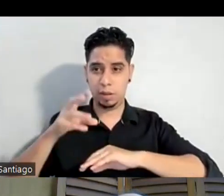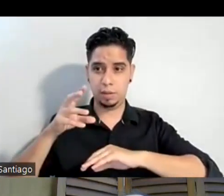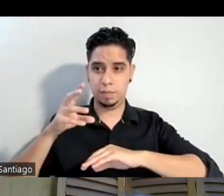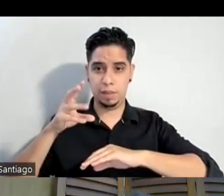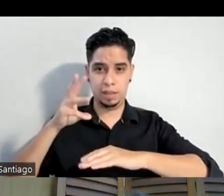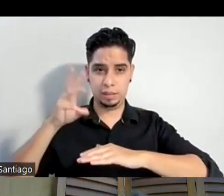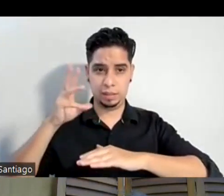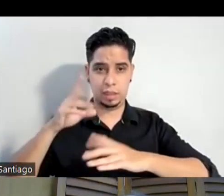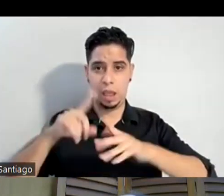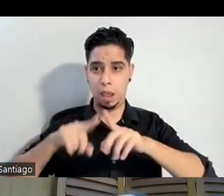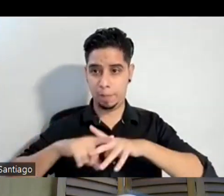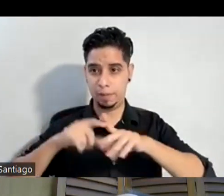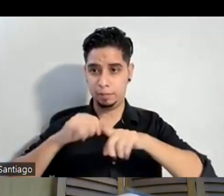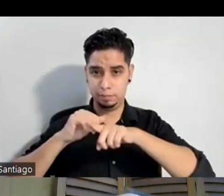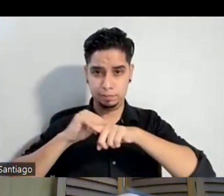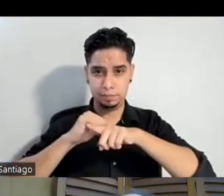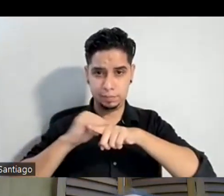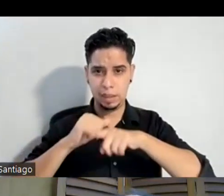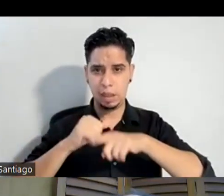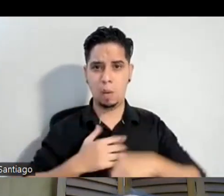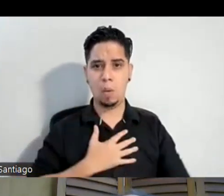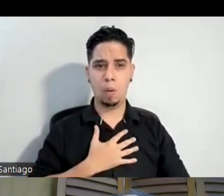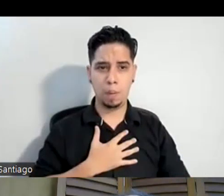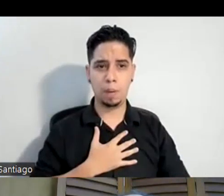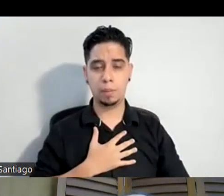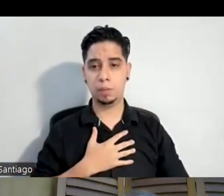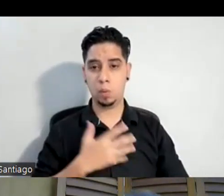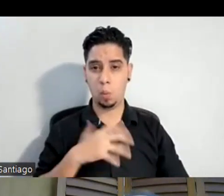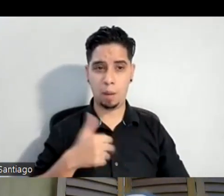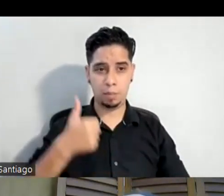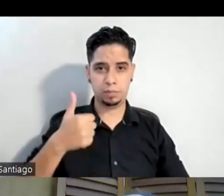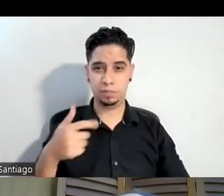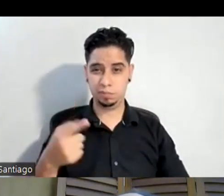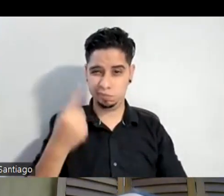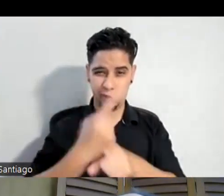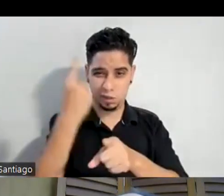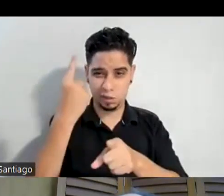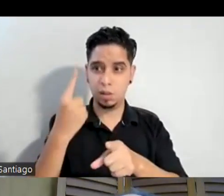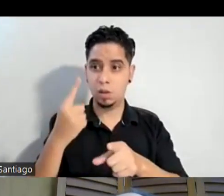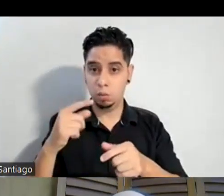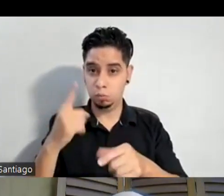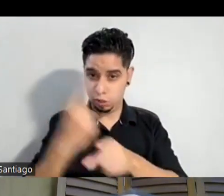empezar a calentar y a ensayar los bailes como debe ser por supuesto